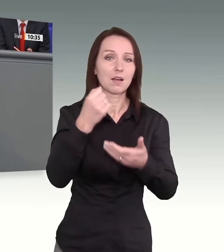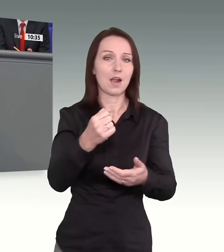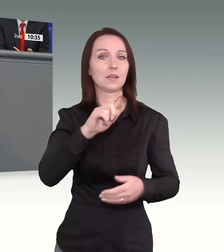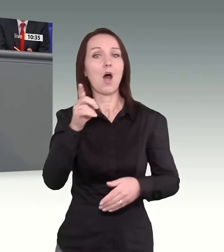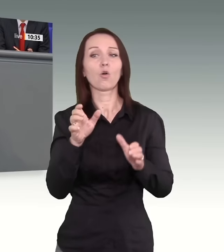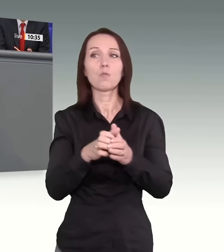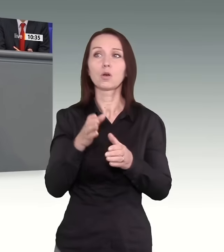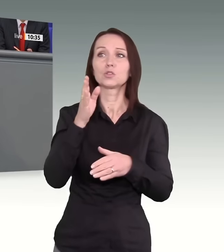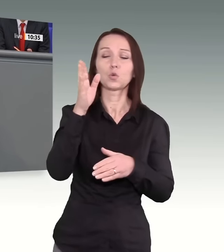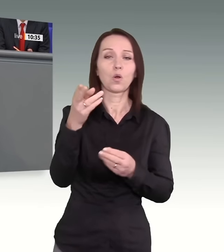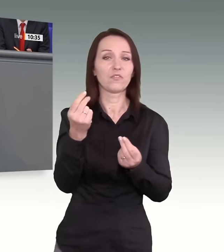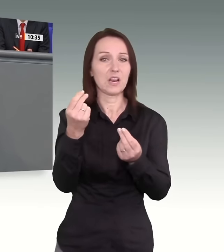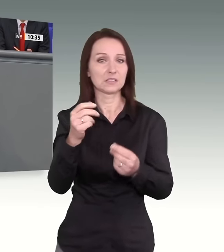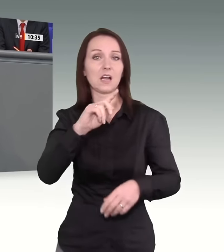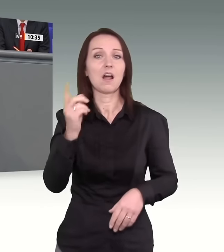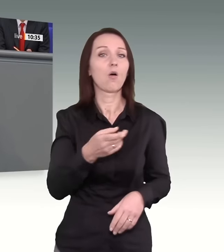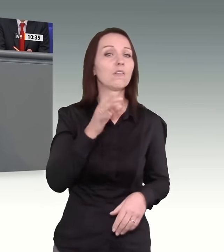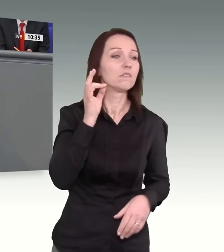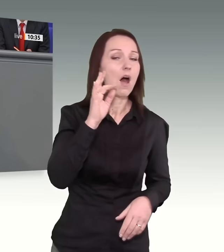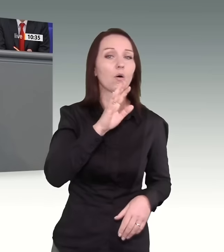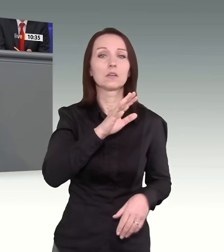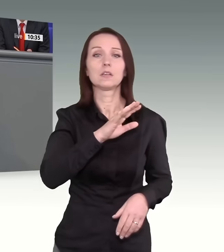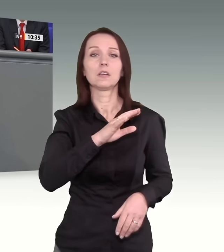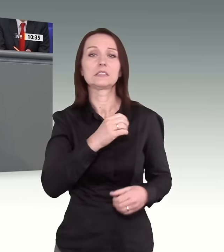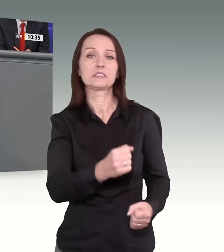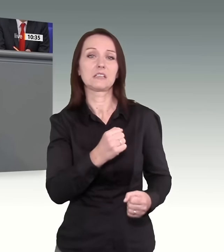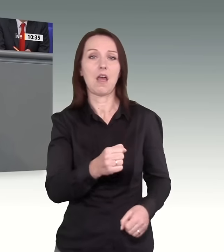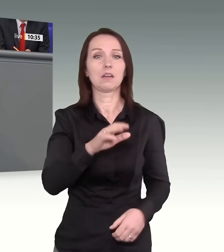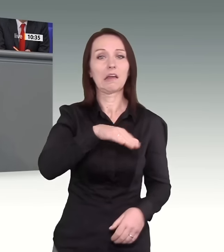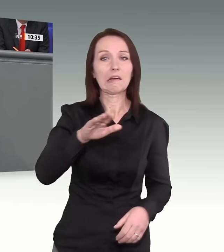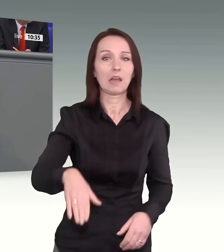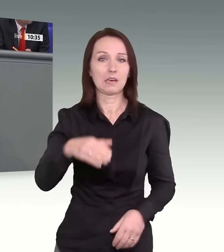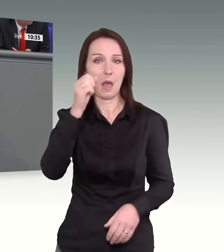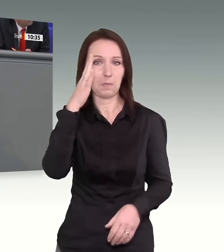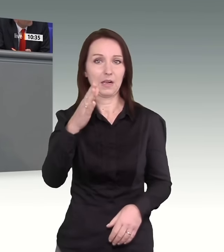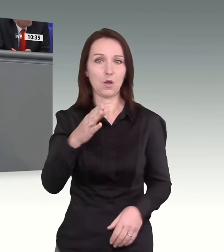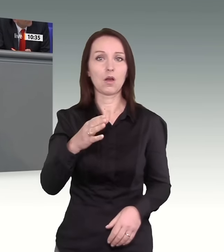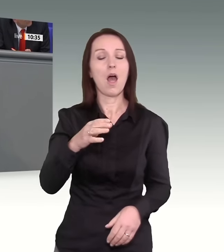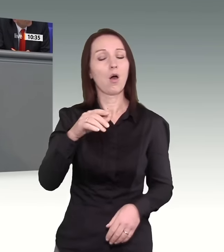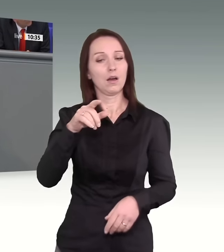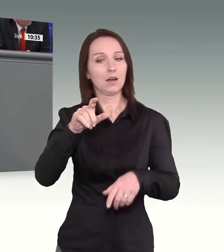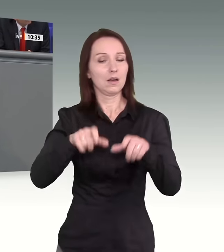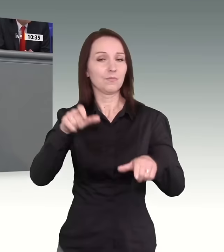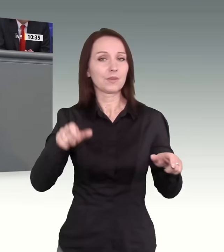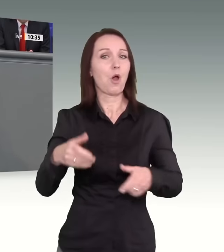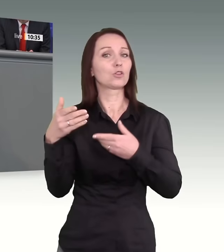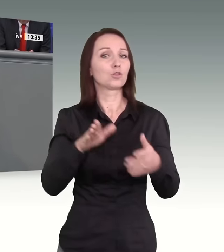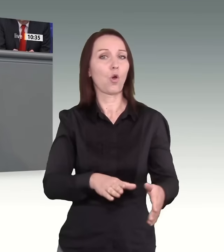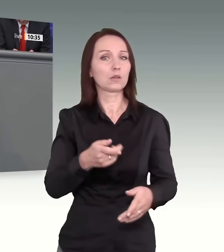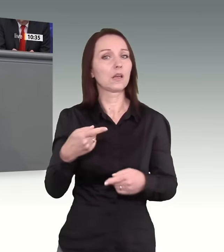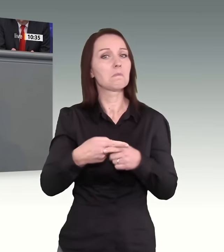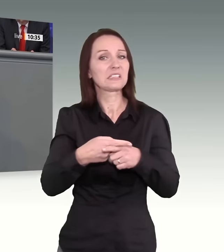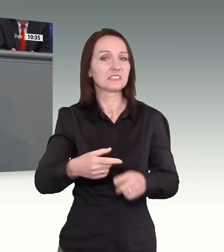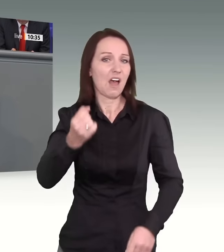Sicherheit, die Kinder, um ihre Bildung, die Messermordopfer, um ihr Leben beraubt, meine Damen und Herren. Und